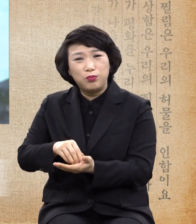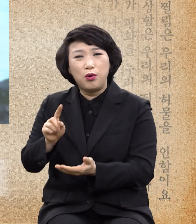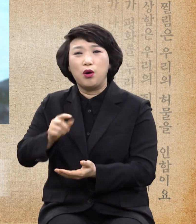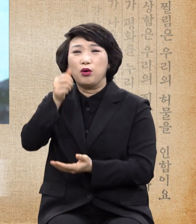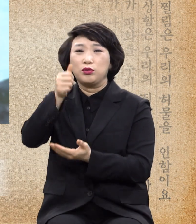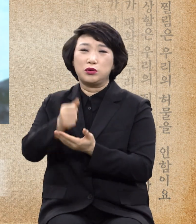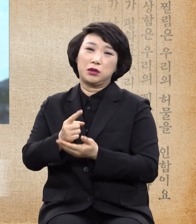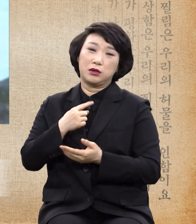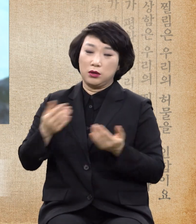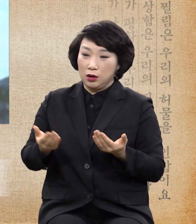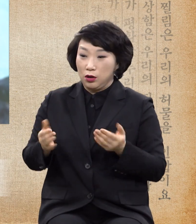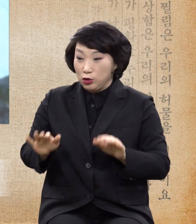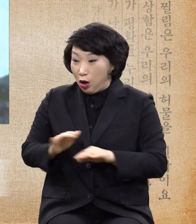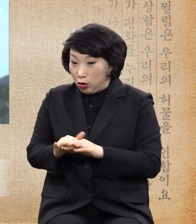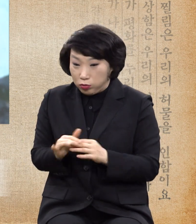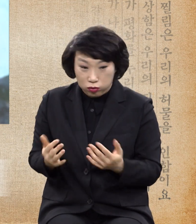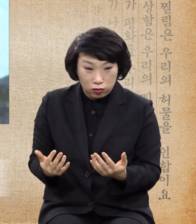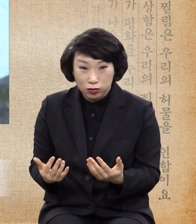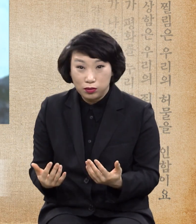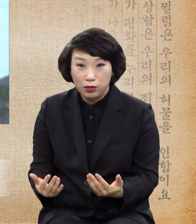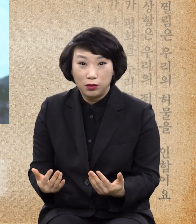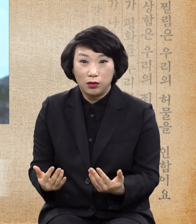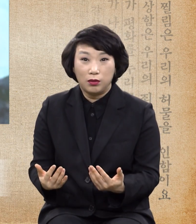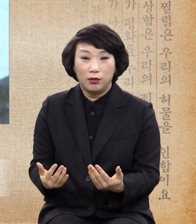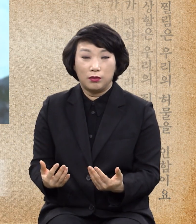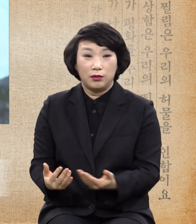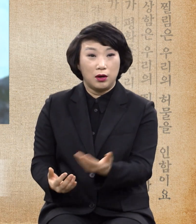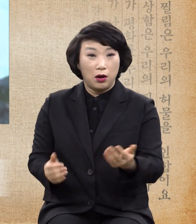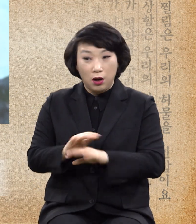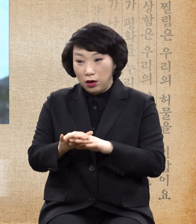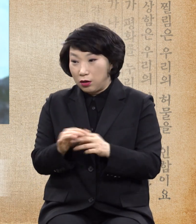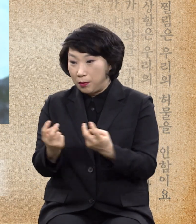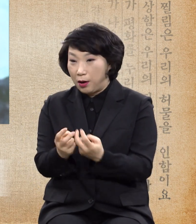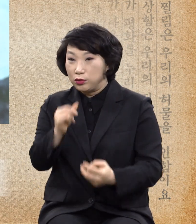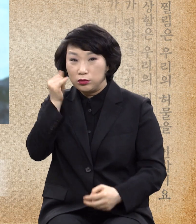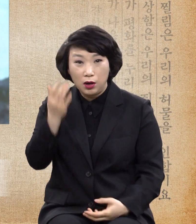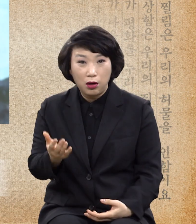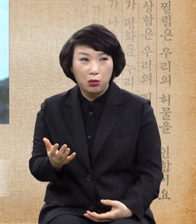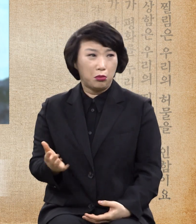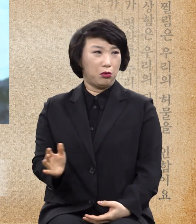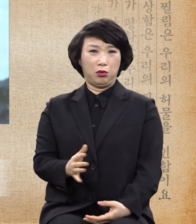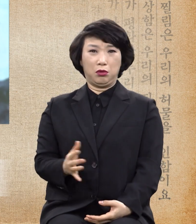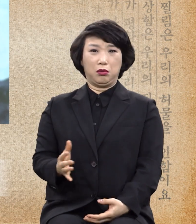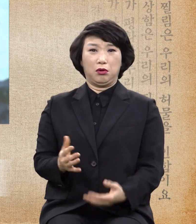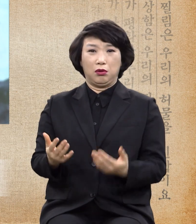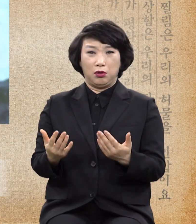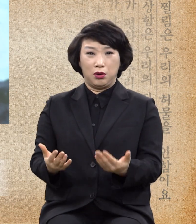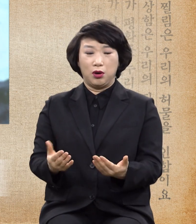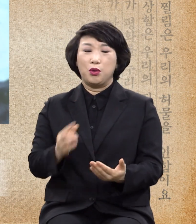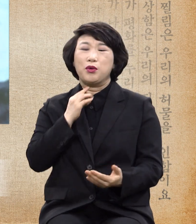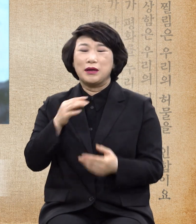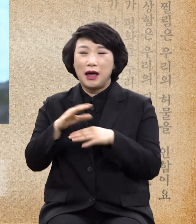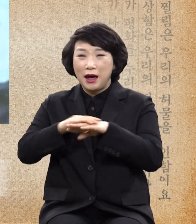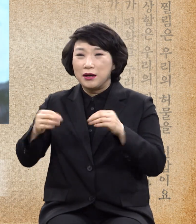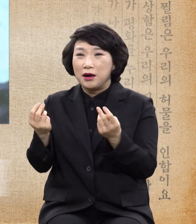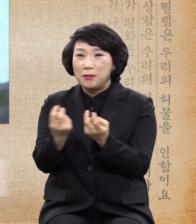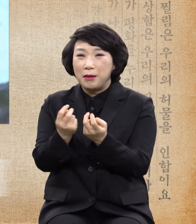해결할 길이 있어요 해결할 길이 없어 오직 해결할 길은 이수